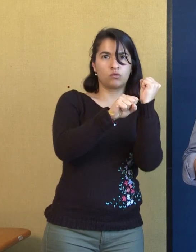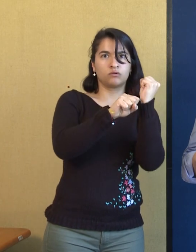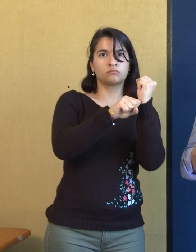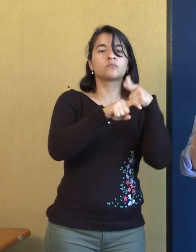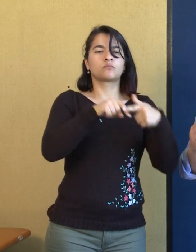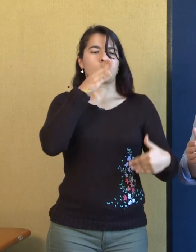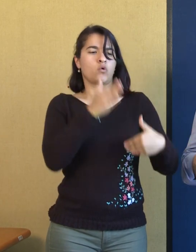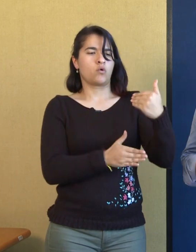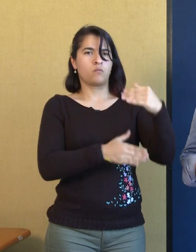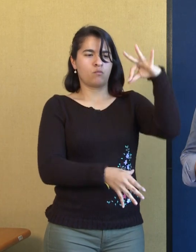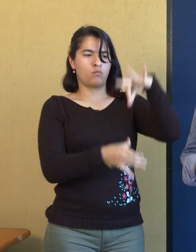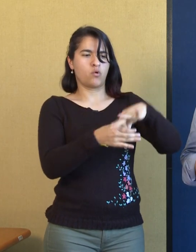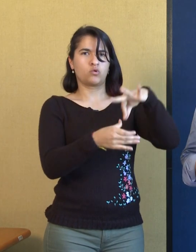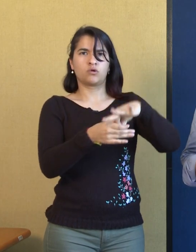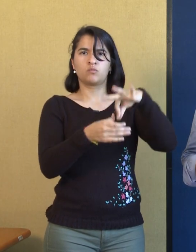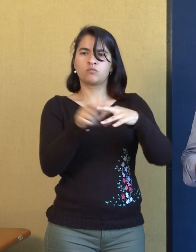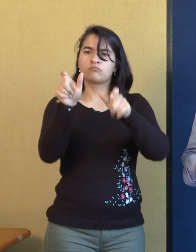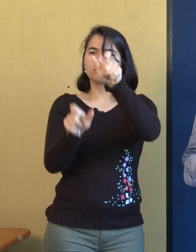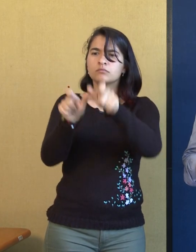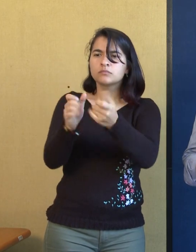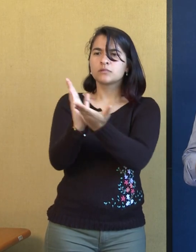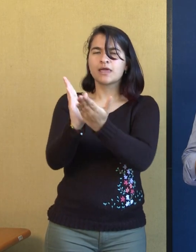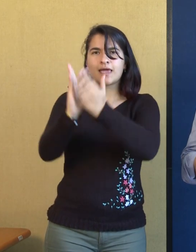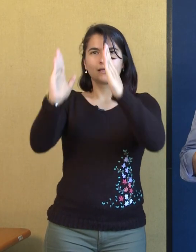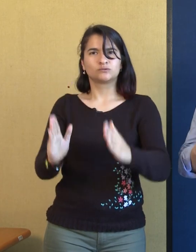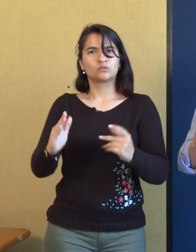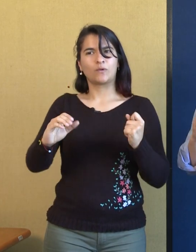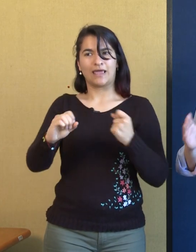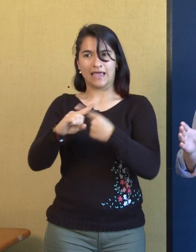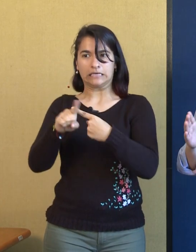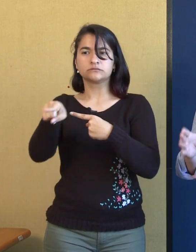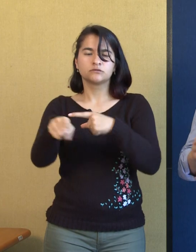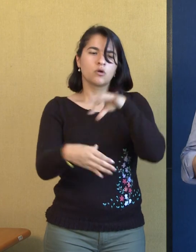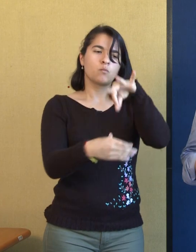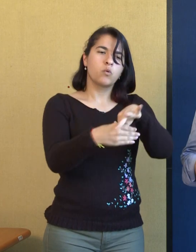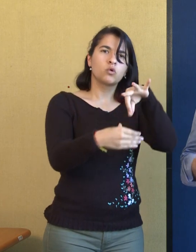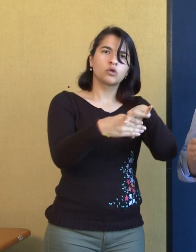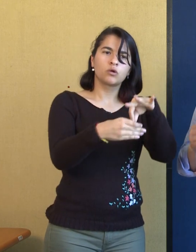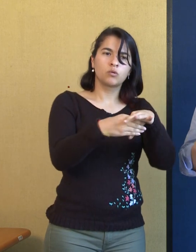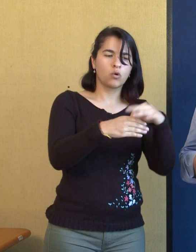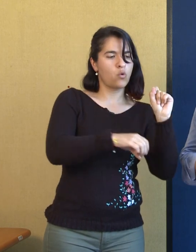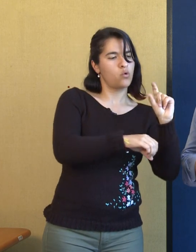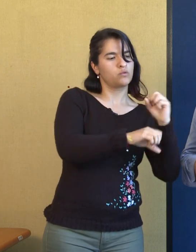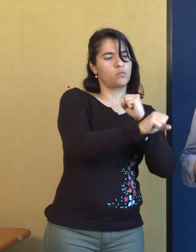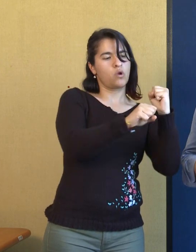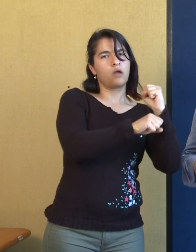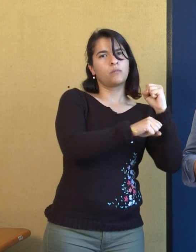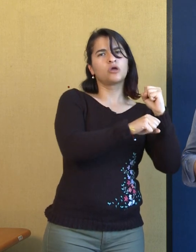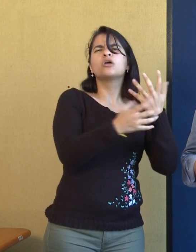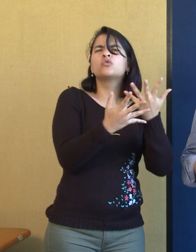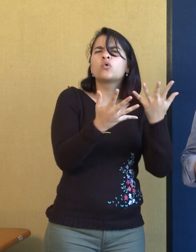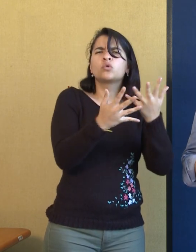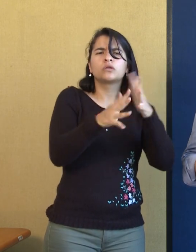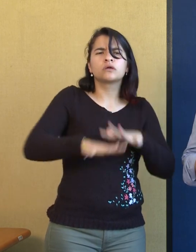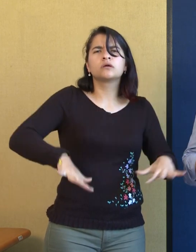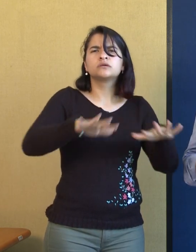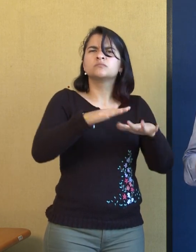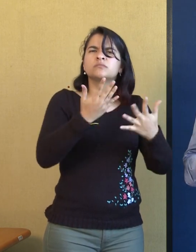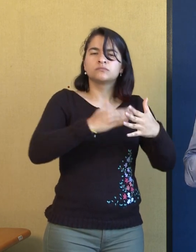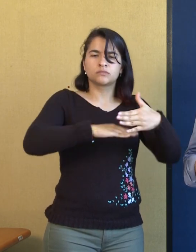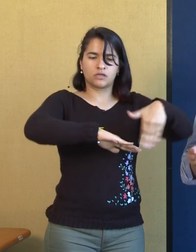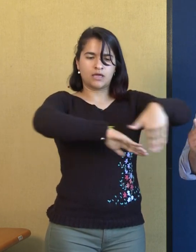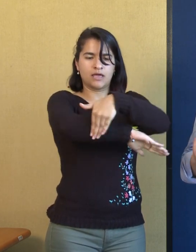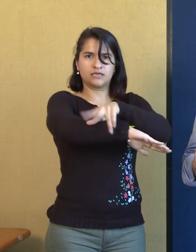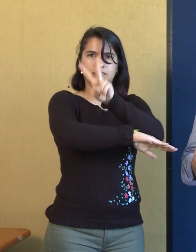de los representantes al Consejo Superior a partir de las 11 de la mañana en la calle